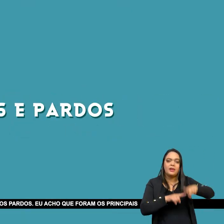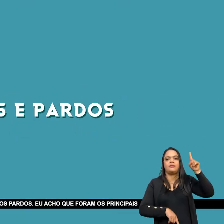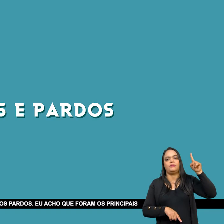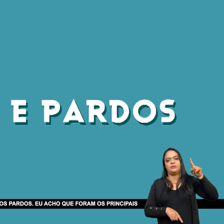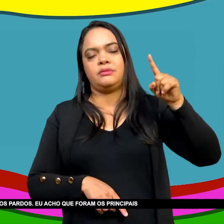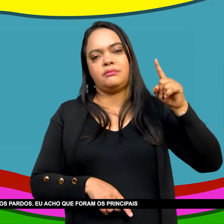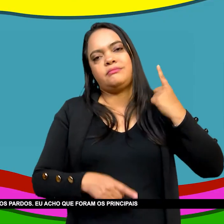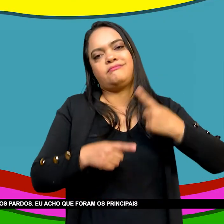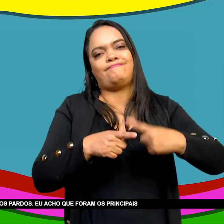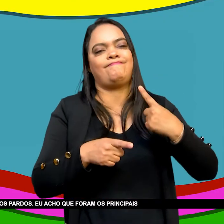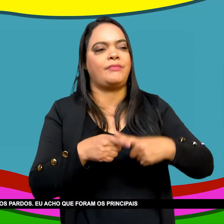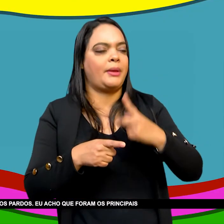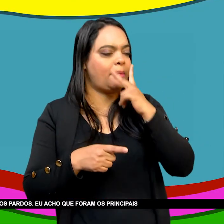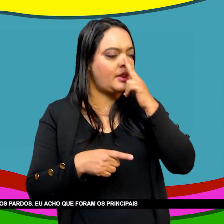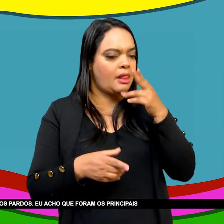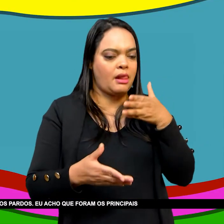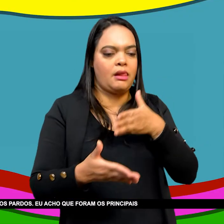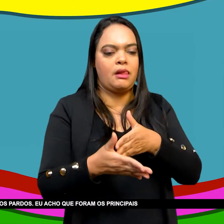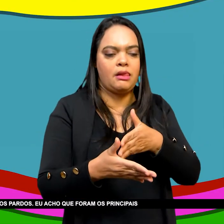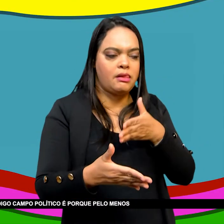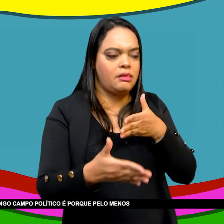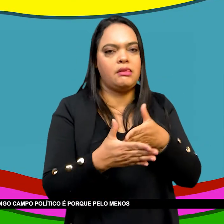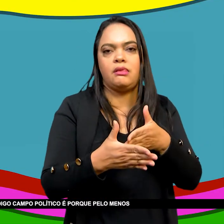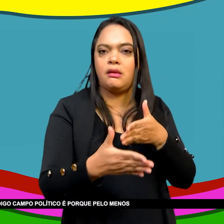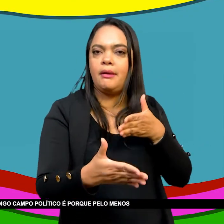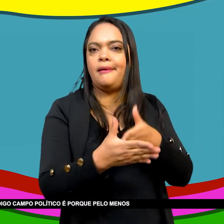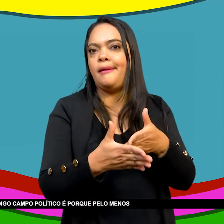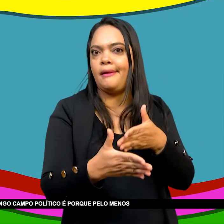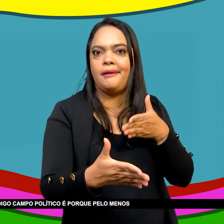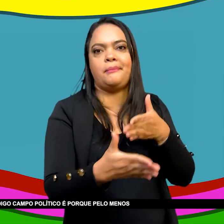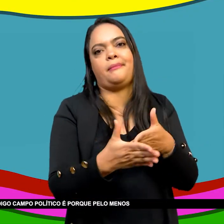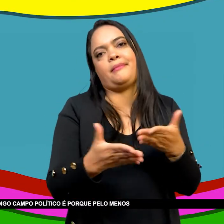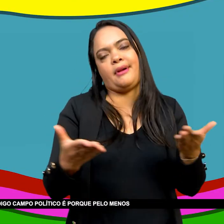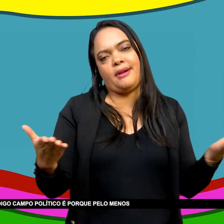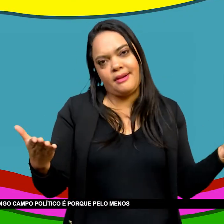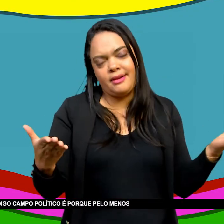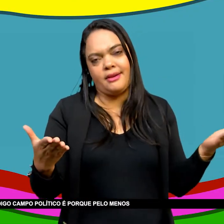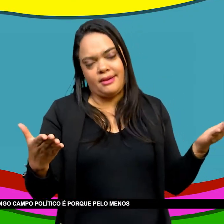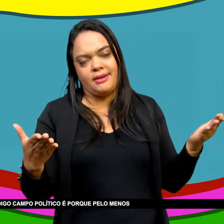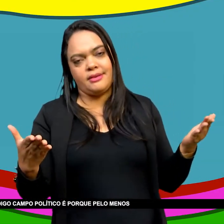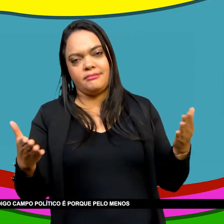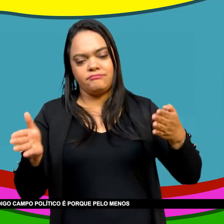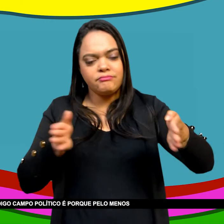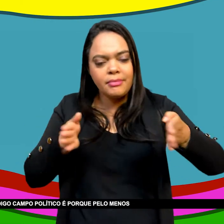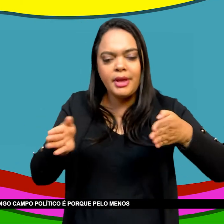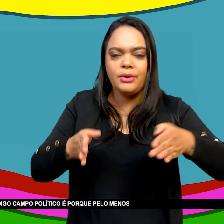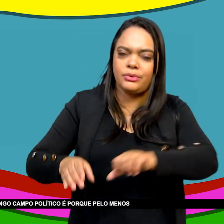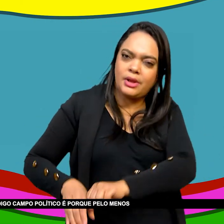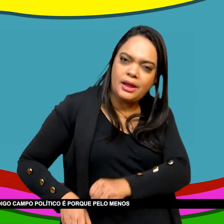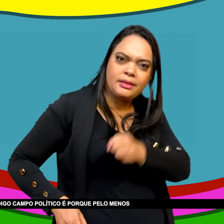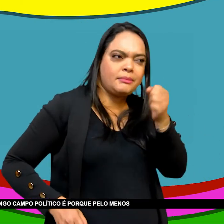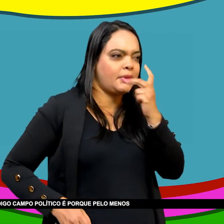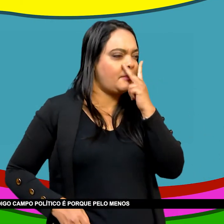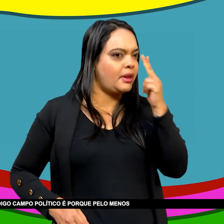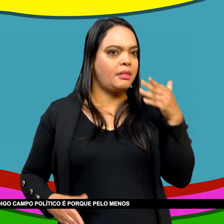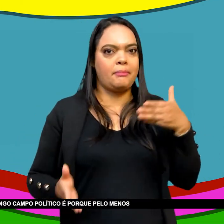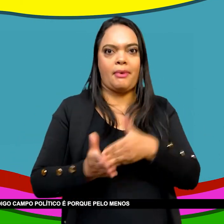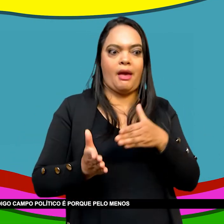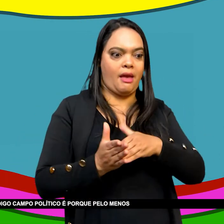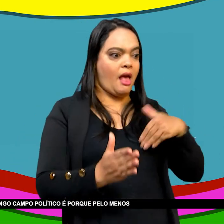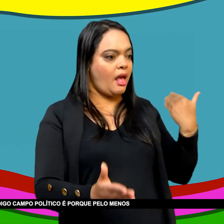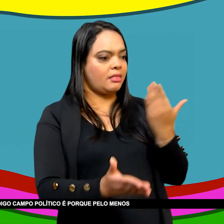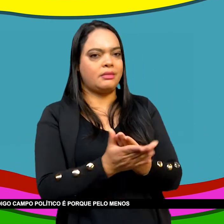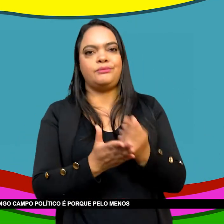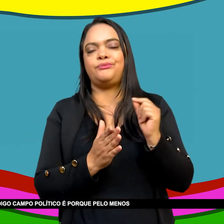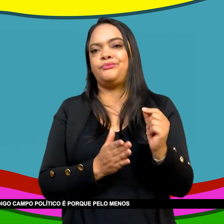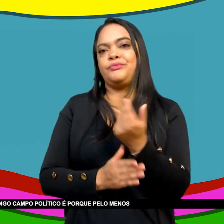pardos Eu acho que foram Os principais agentes históricos Da revolução do Haiti Quando eu digo Campo político